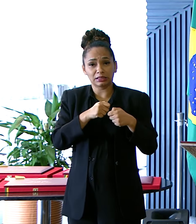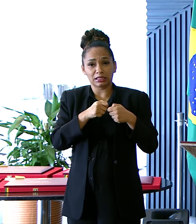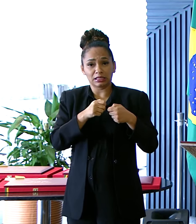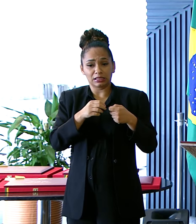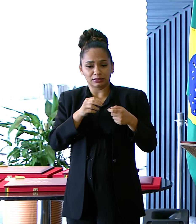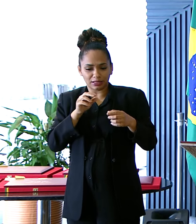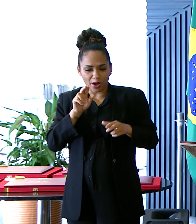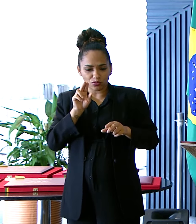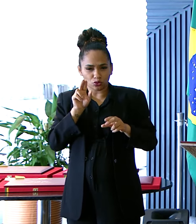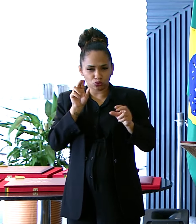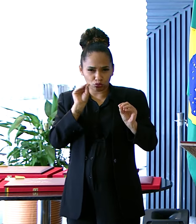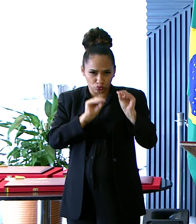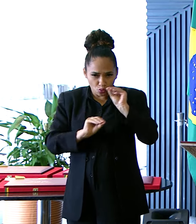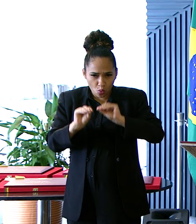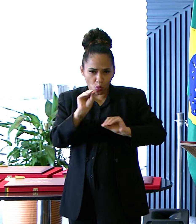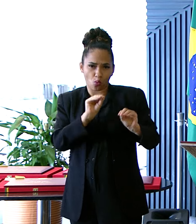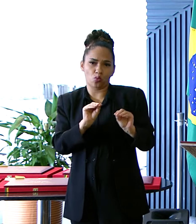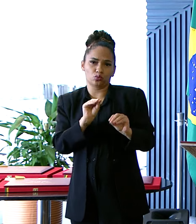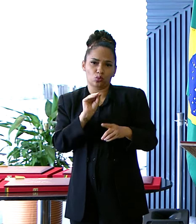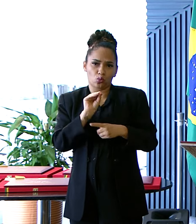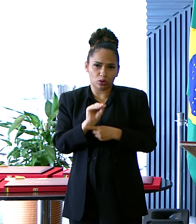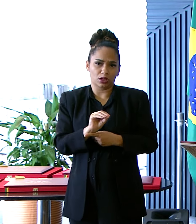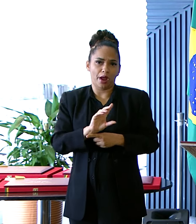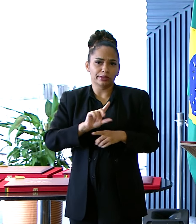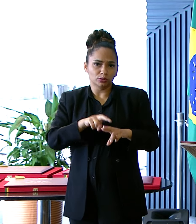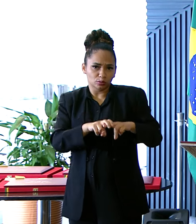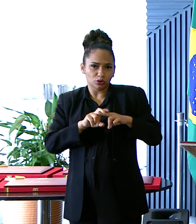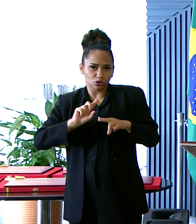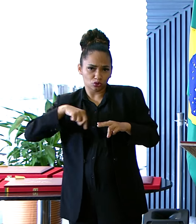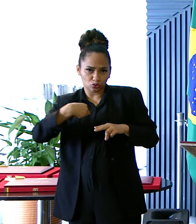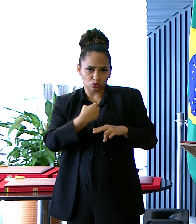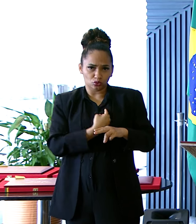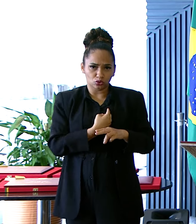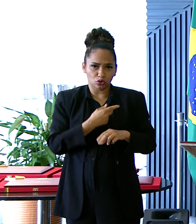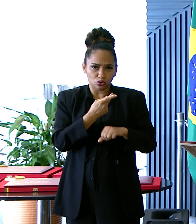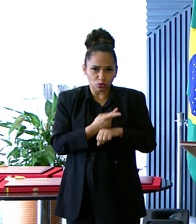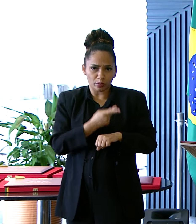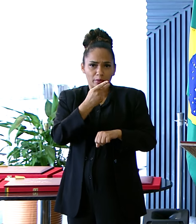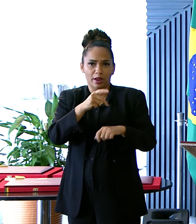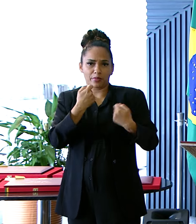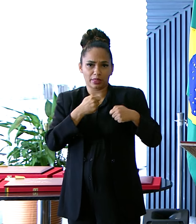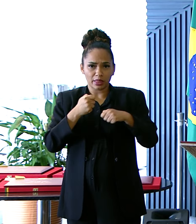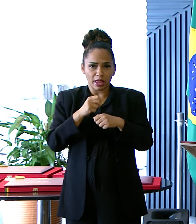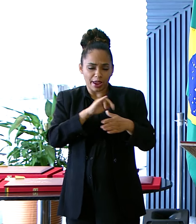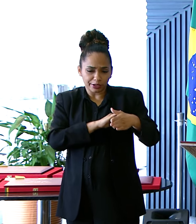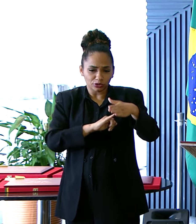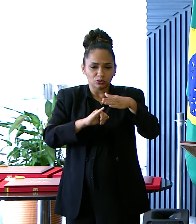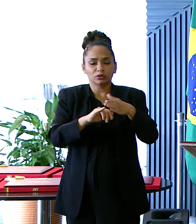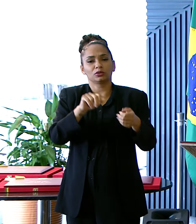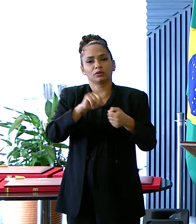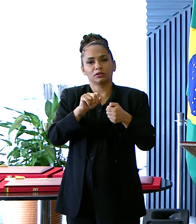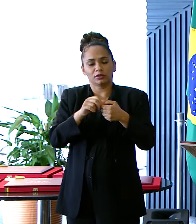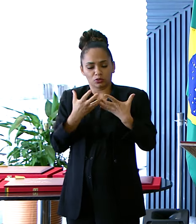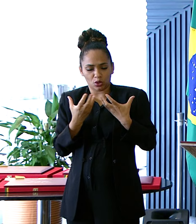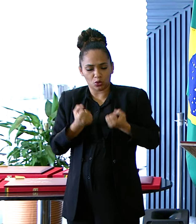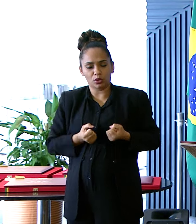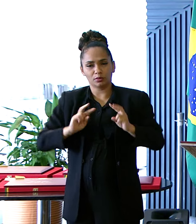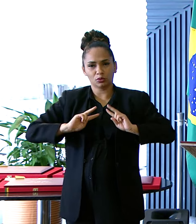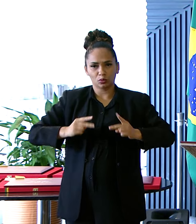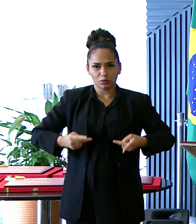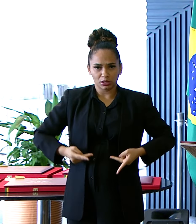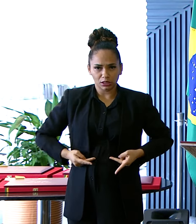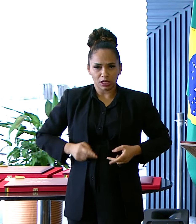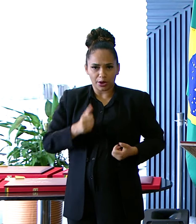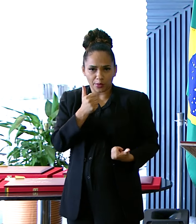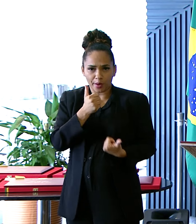Permanentemente Por isso É que o prêmio Dr. Pinotti Se destina A instituições Que realizam Um acolhimento Humanitário